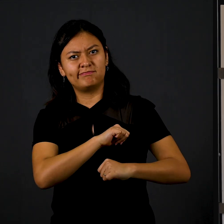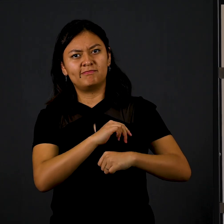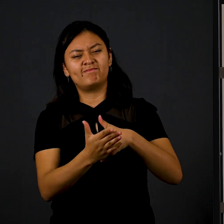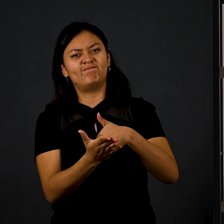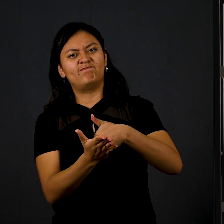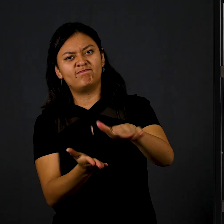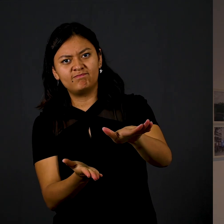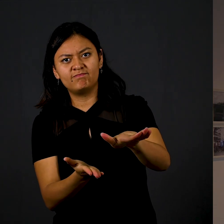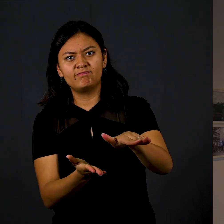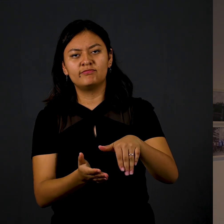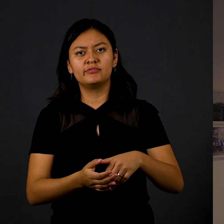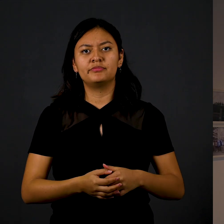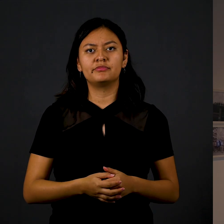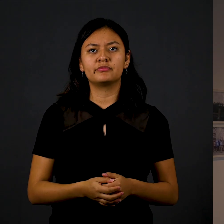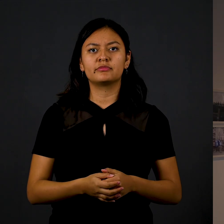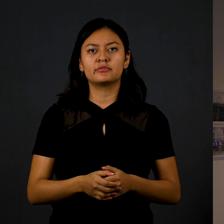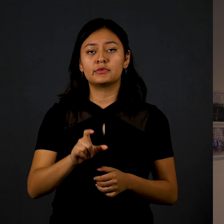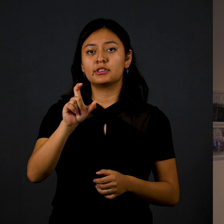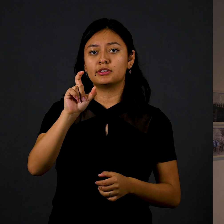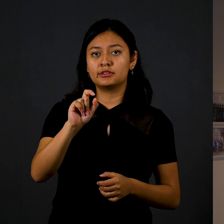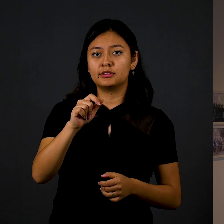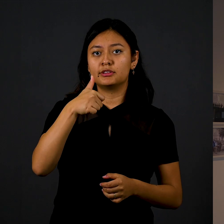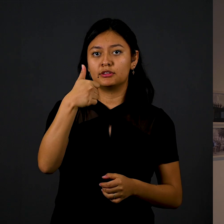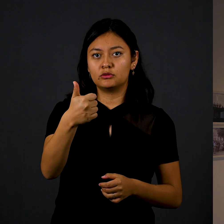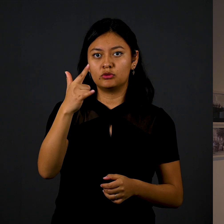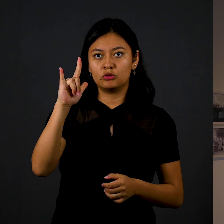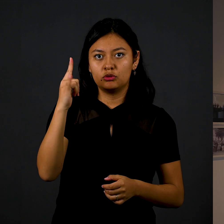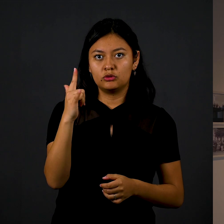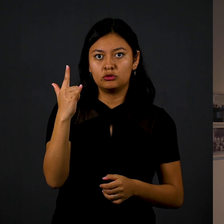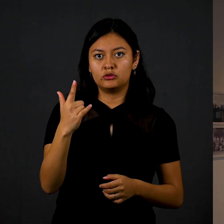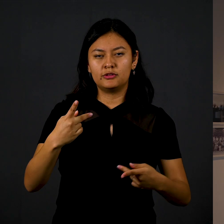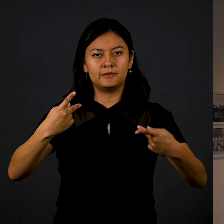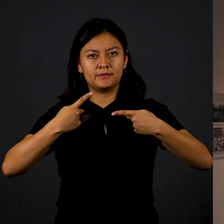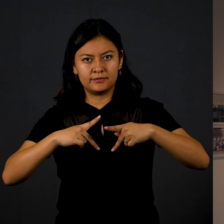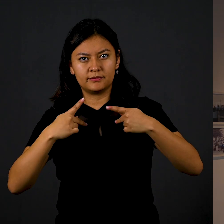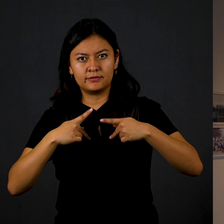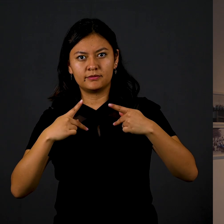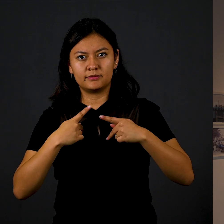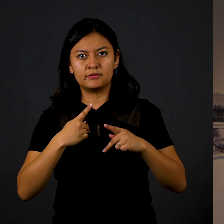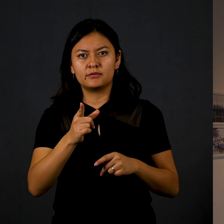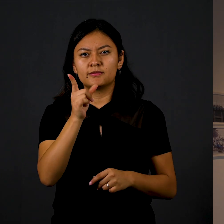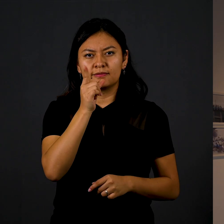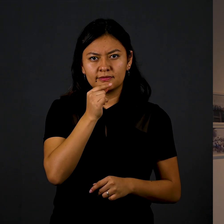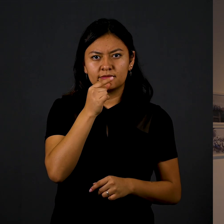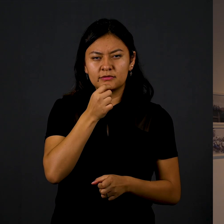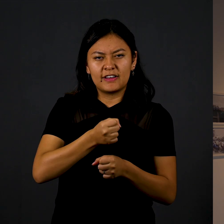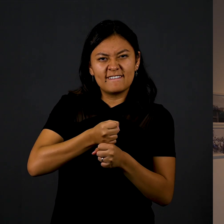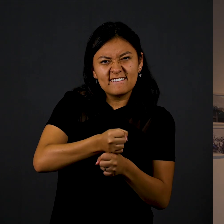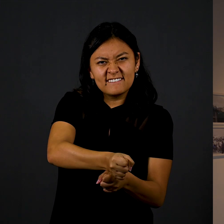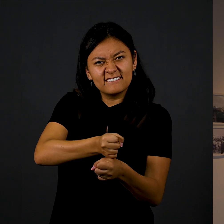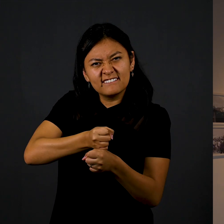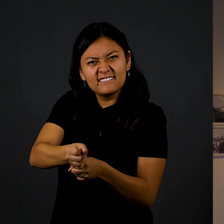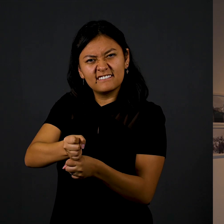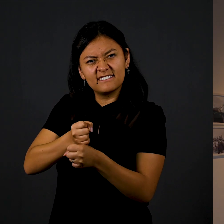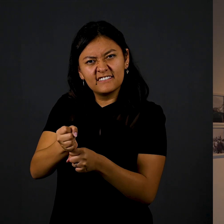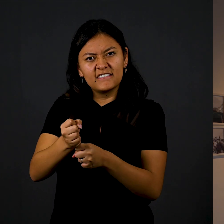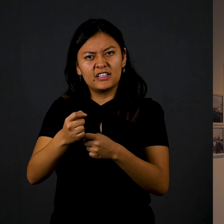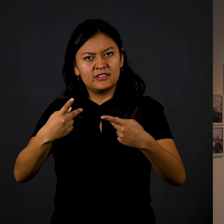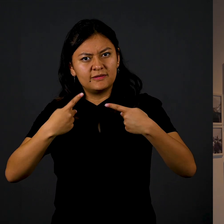los heridos desde el 26 de julio, libertad a los presos políticos, salir a las calles sin miedo o